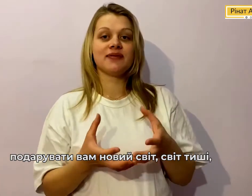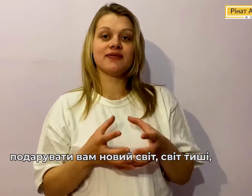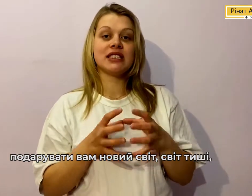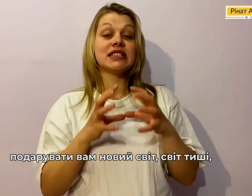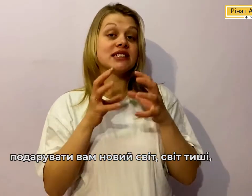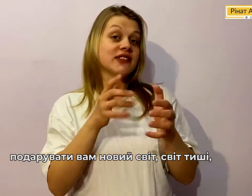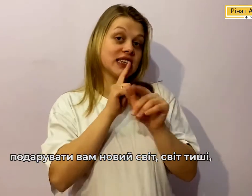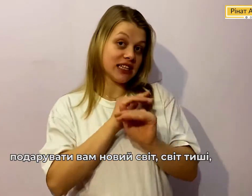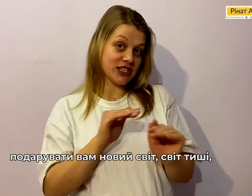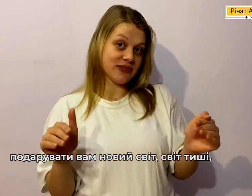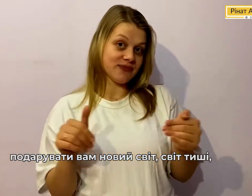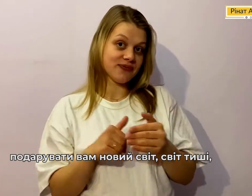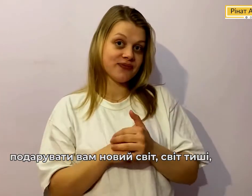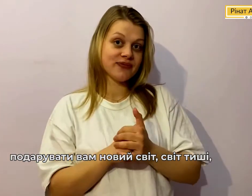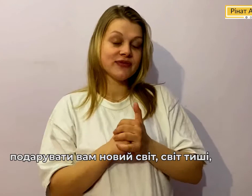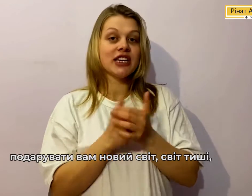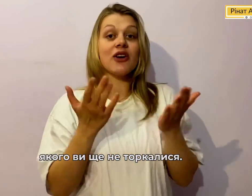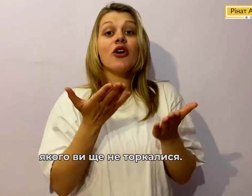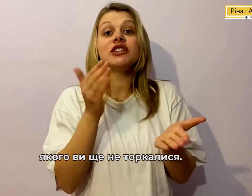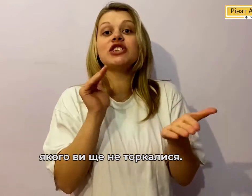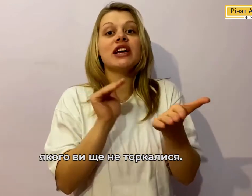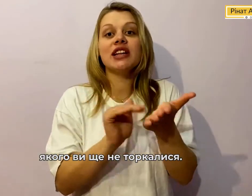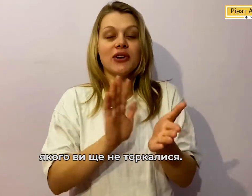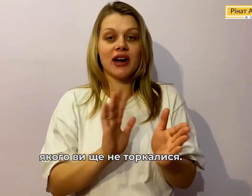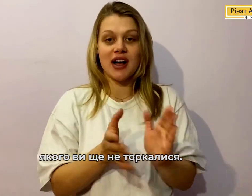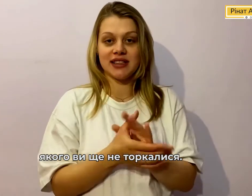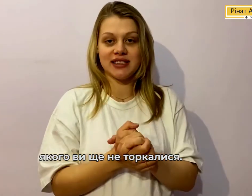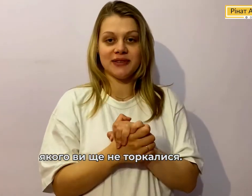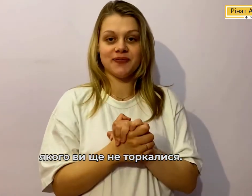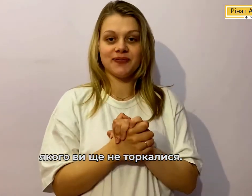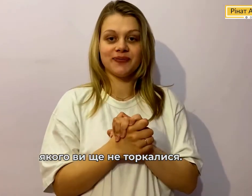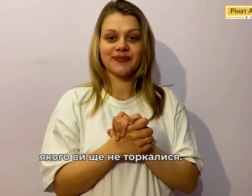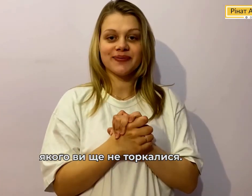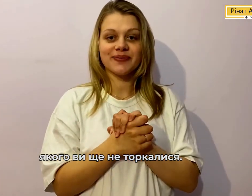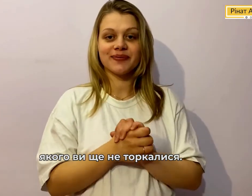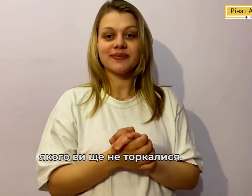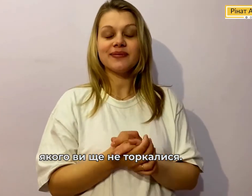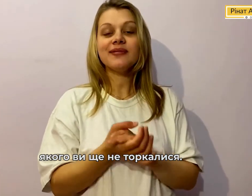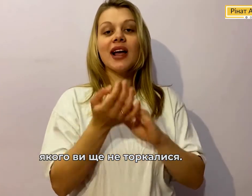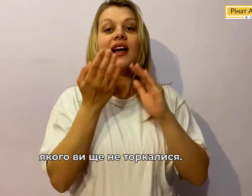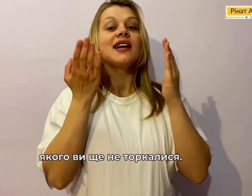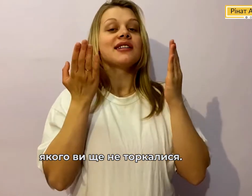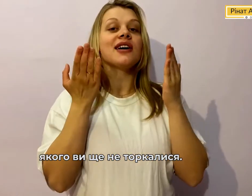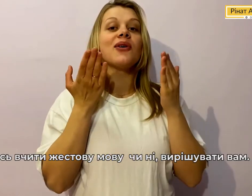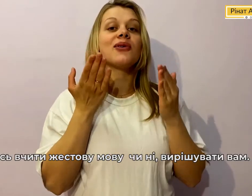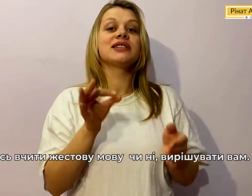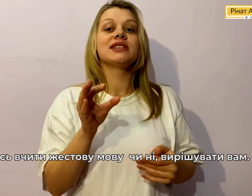Світ тиші Якого ви ще не торкалися Так ось